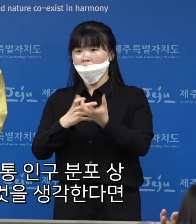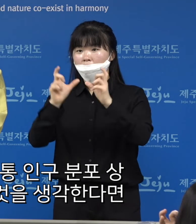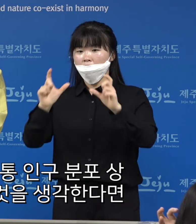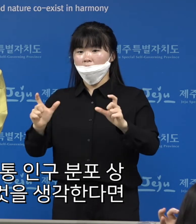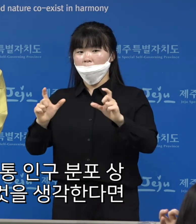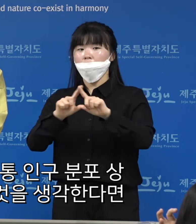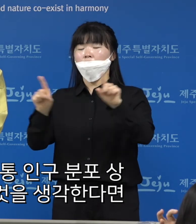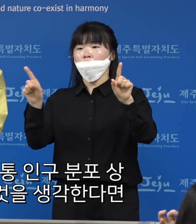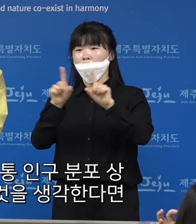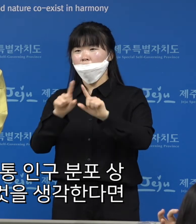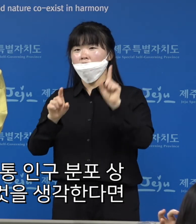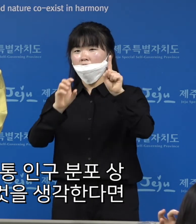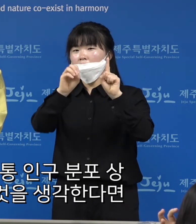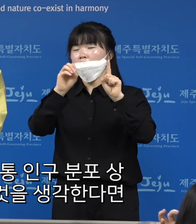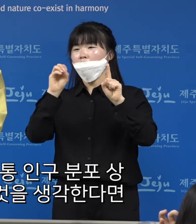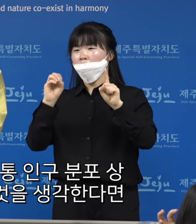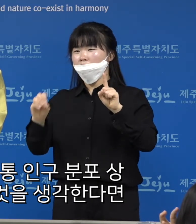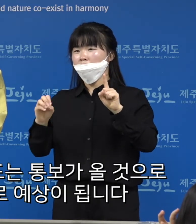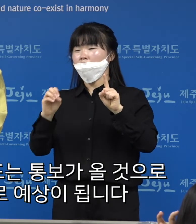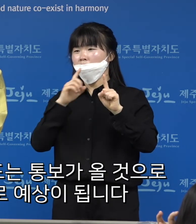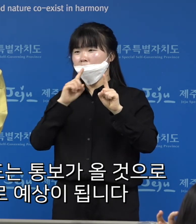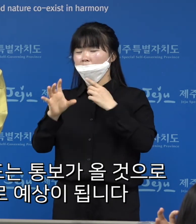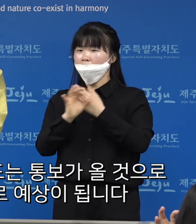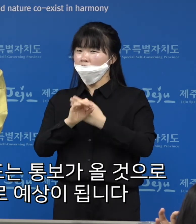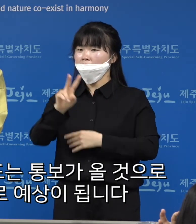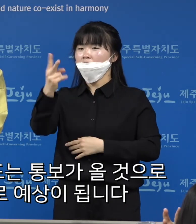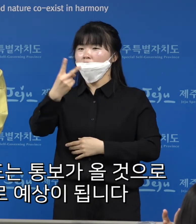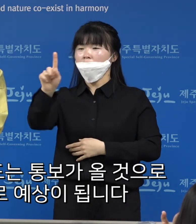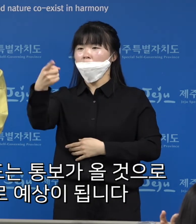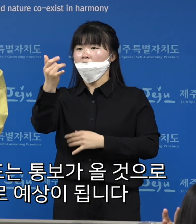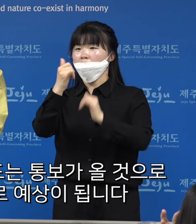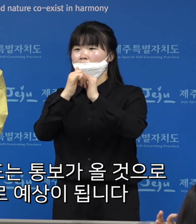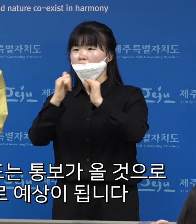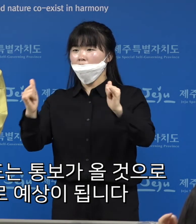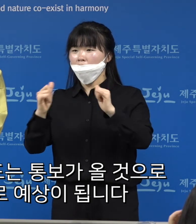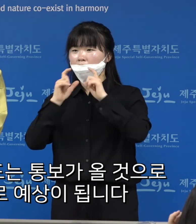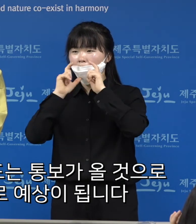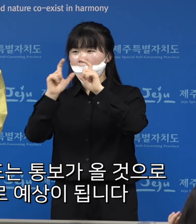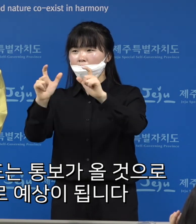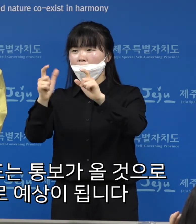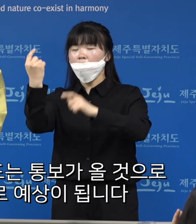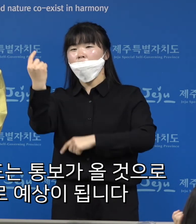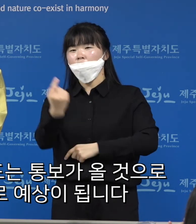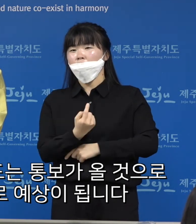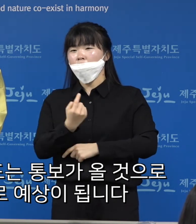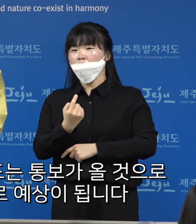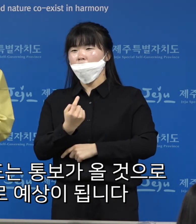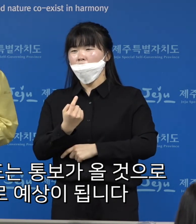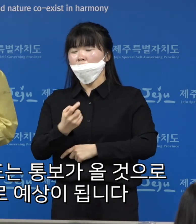보통 인구분포상 1%라는 걸 생각하면 2100명 정도는 통보가 올 것으로